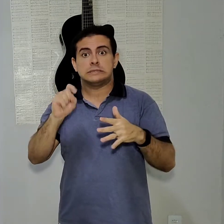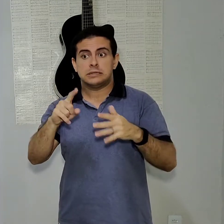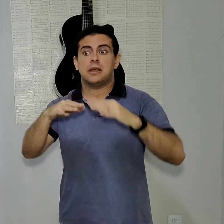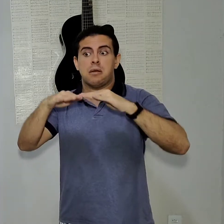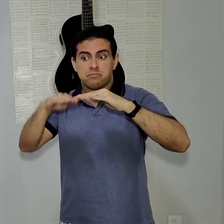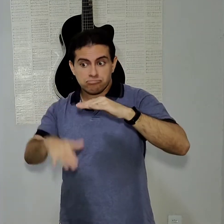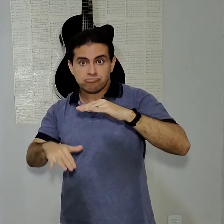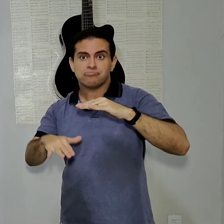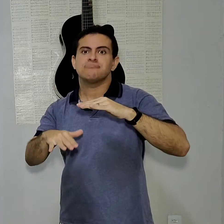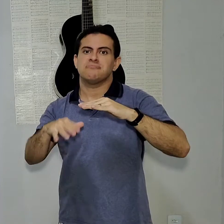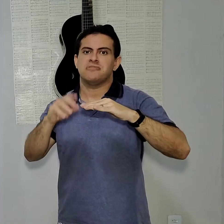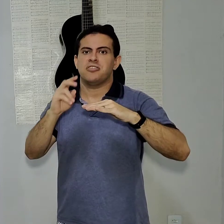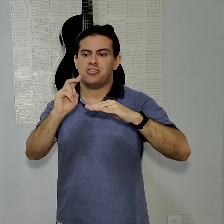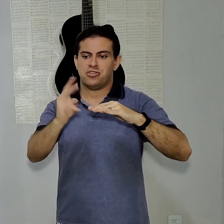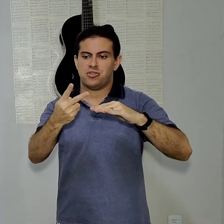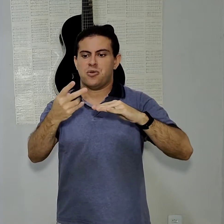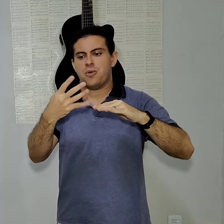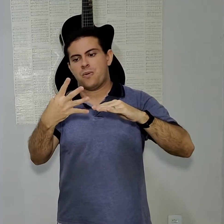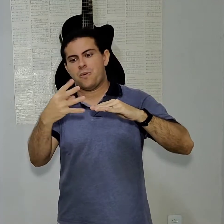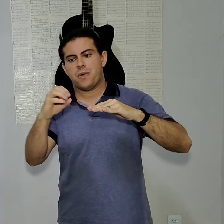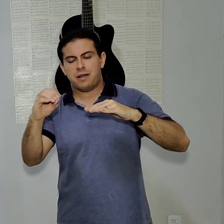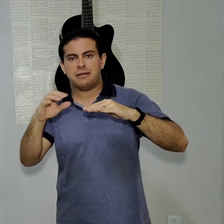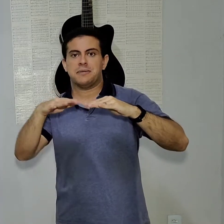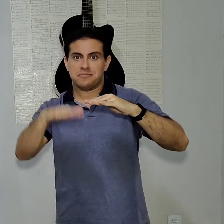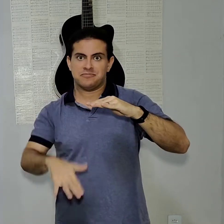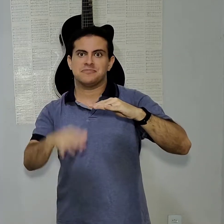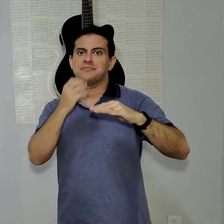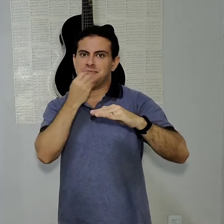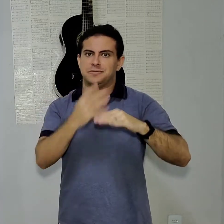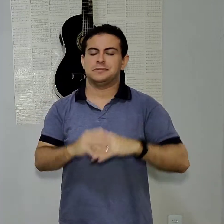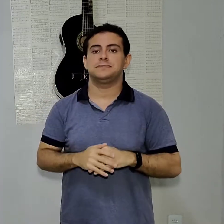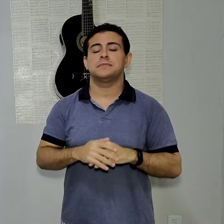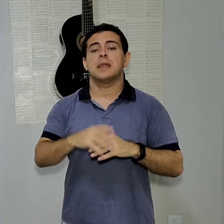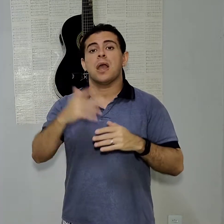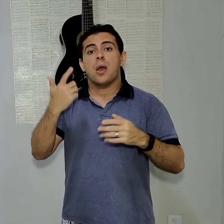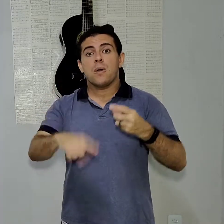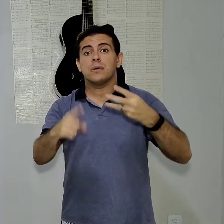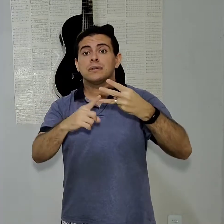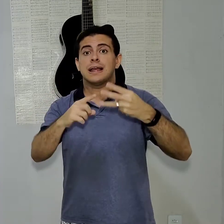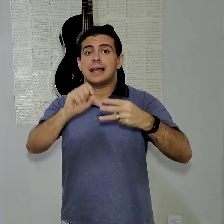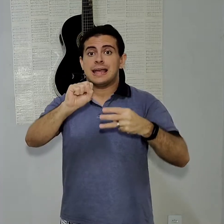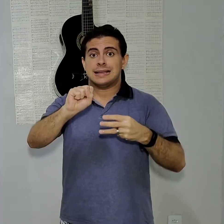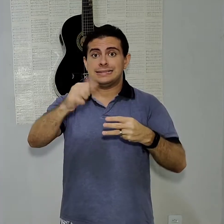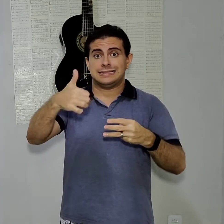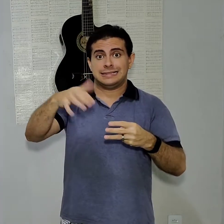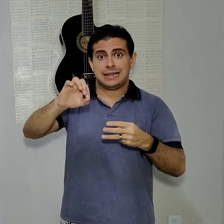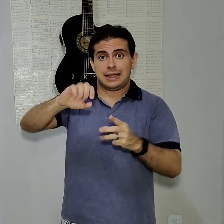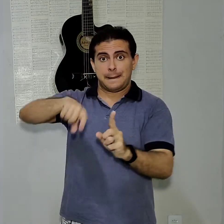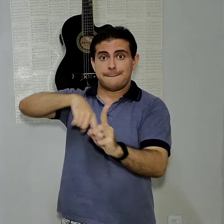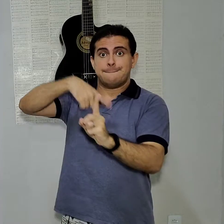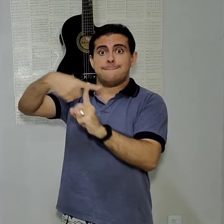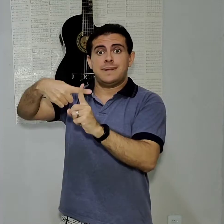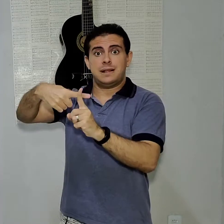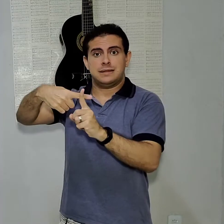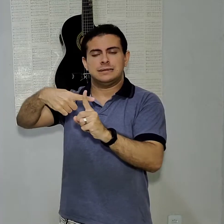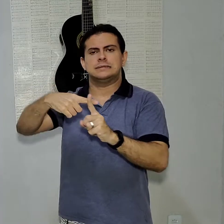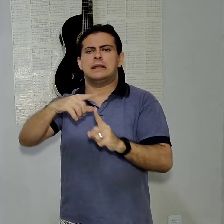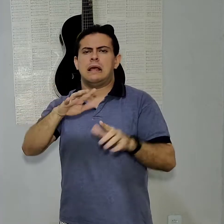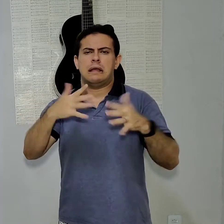Vai estar num preço também realmente bom. E o maior, no S10Z Plus. Ele estava aí custando algumas promoções, R$2